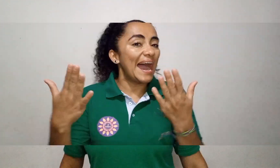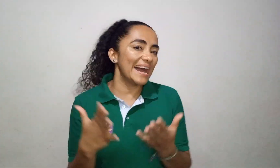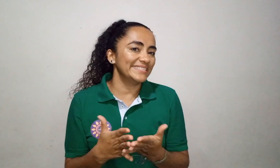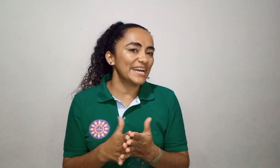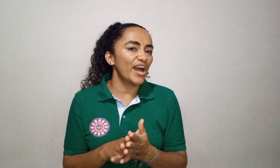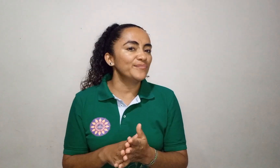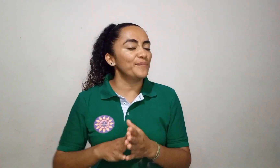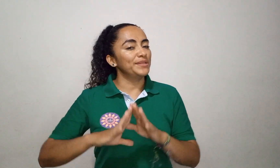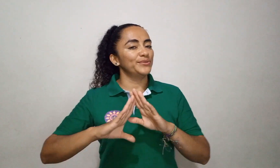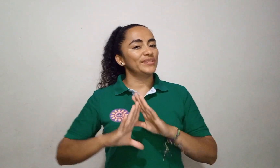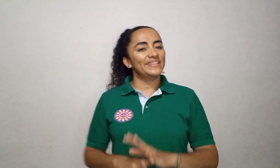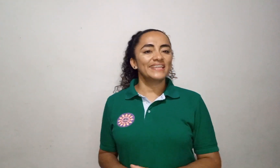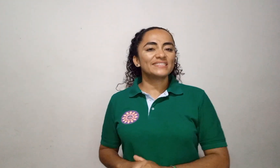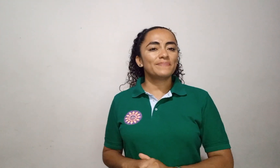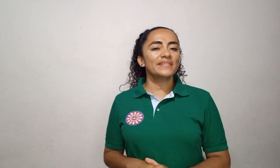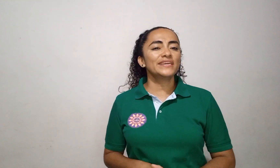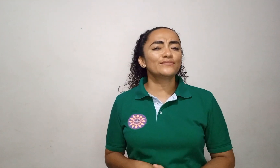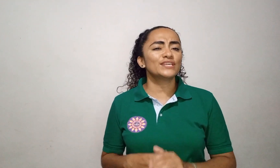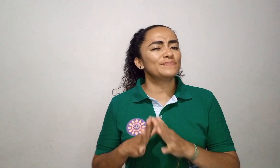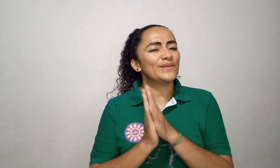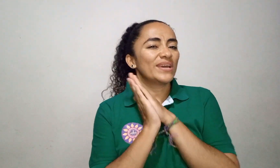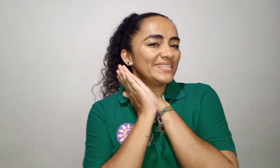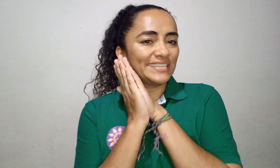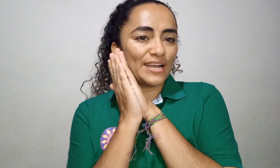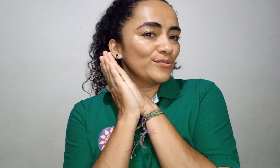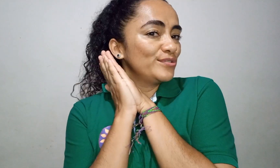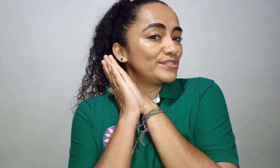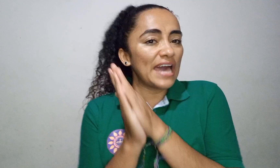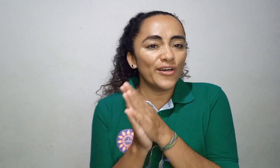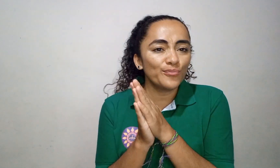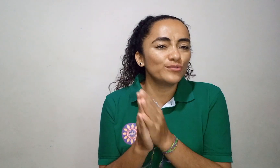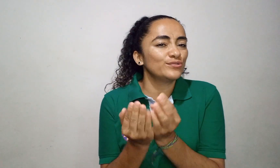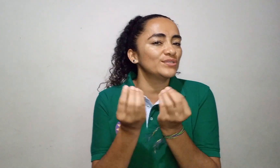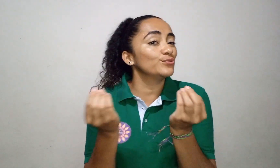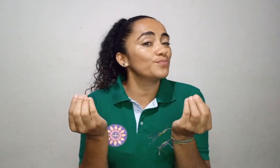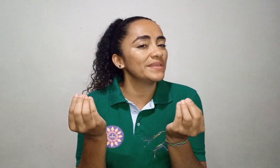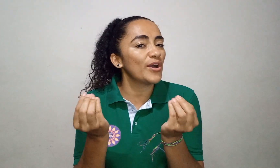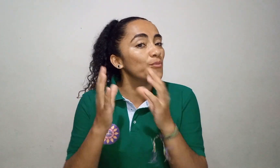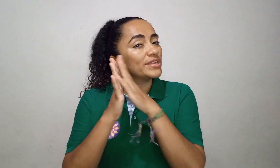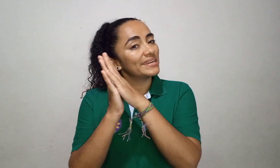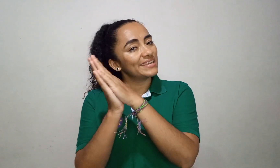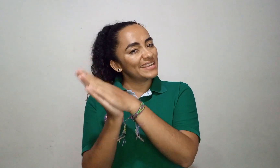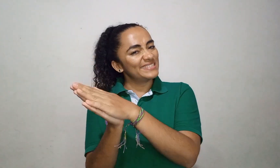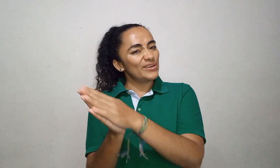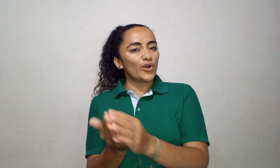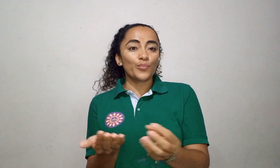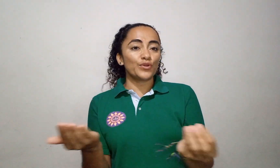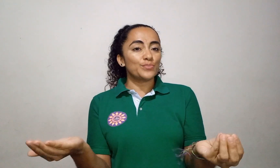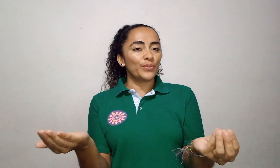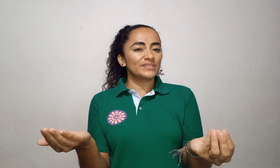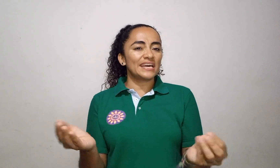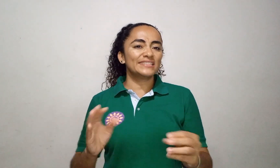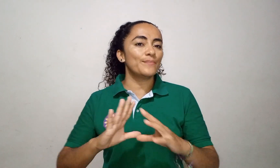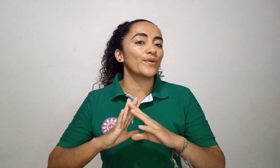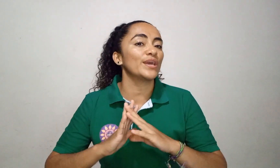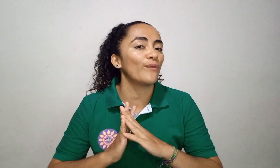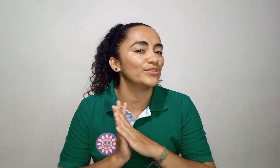Ha llegado el momento de despedirnos. Espero que les haya gustado mucho. Este es un video muy enriquecedor, muy importante, porque cuando